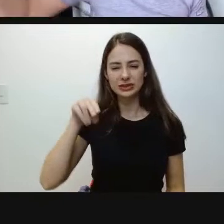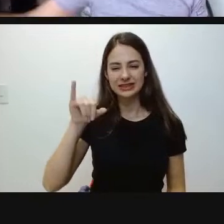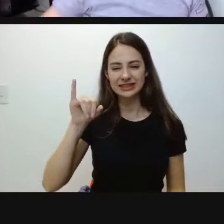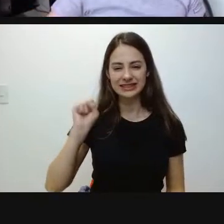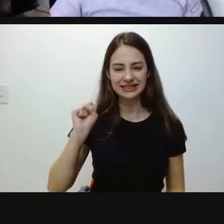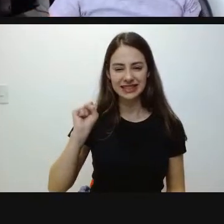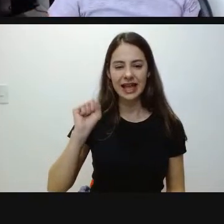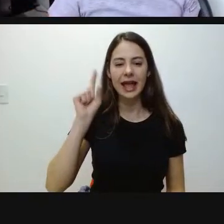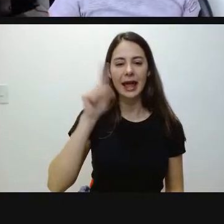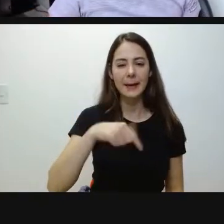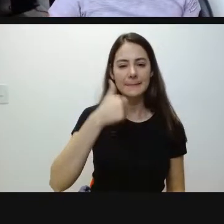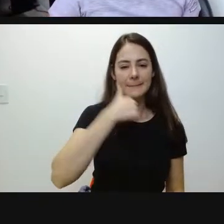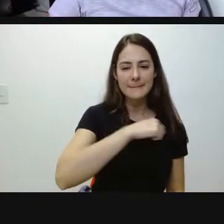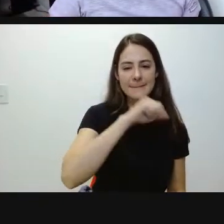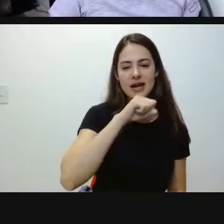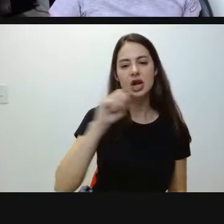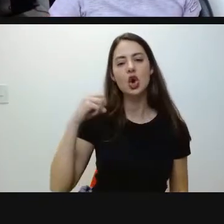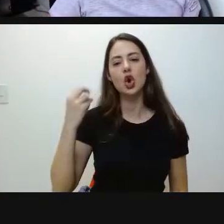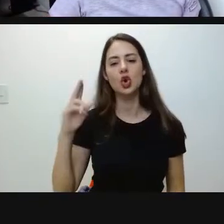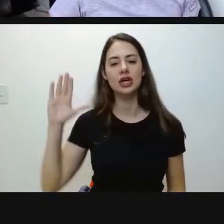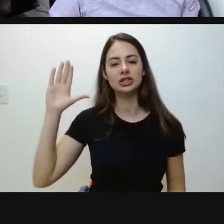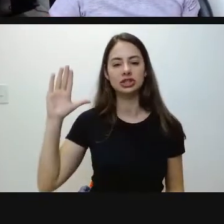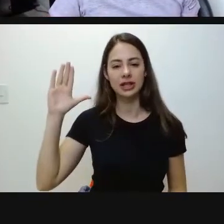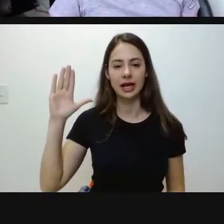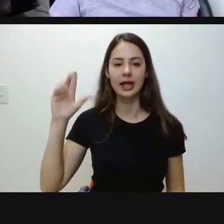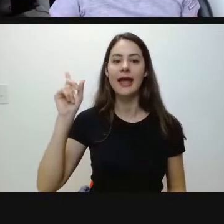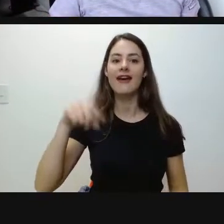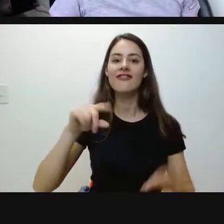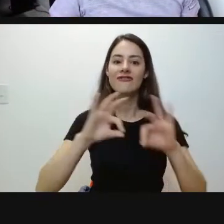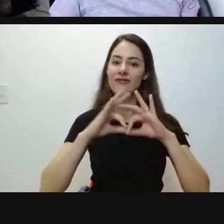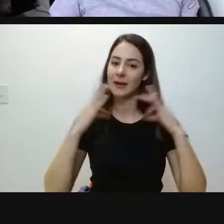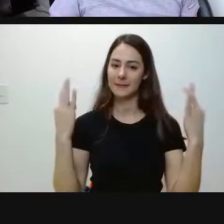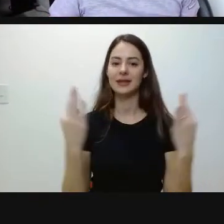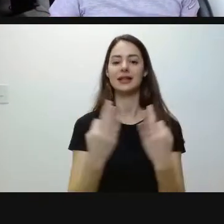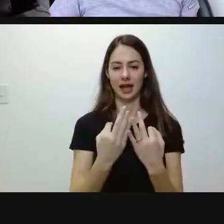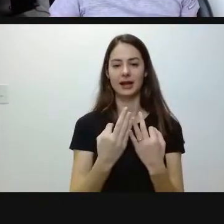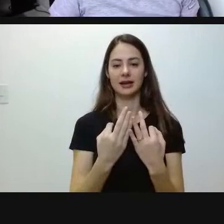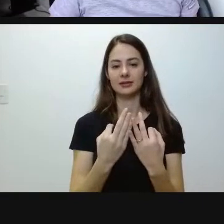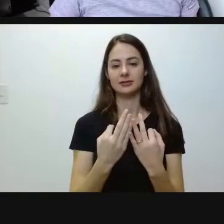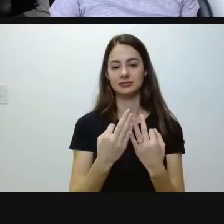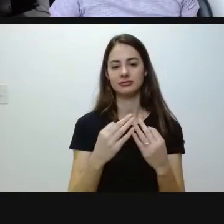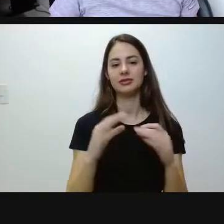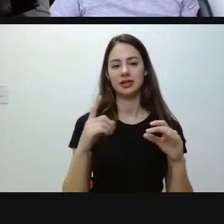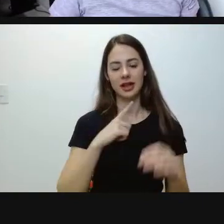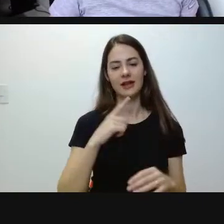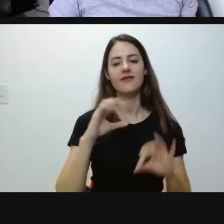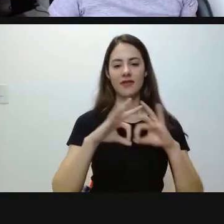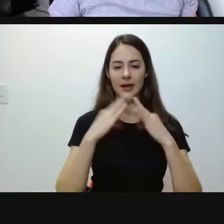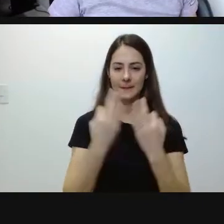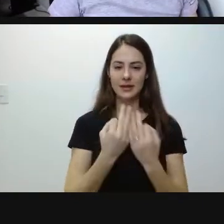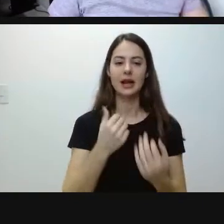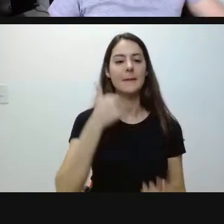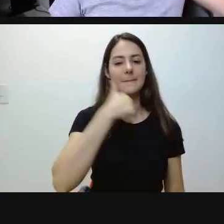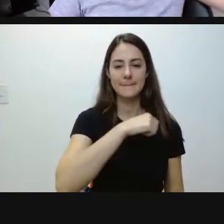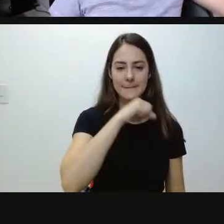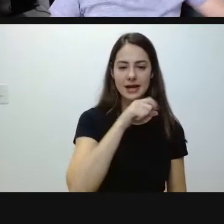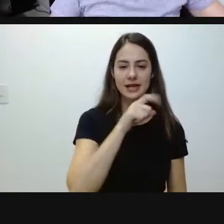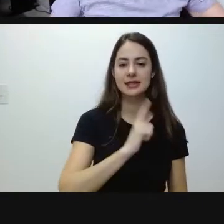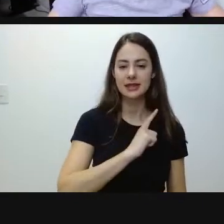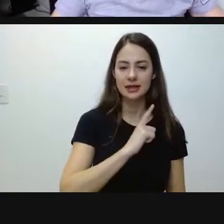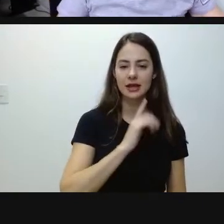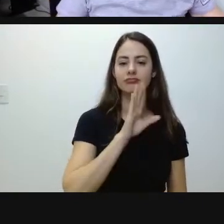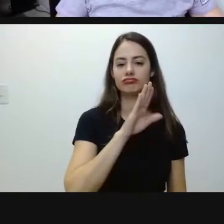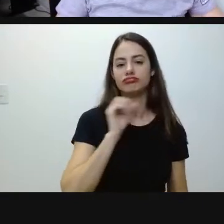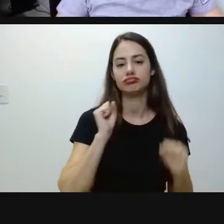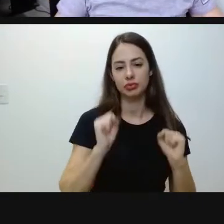mãe ou do candidato? Sim, é o número do NIS da família, geralmente. A família tem um número, se a mãe tiver o número do NIS, pode ser,